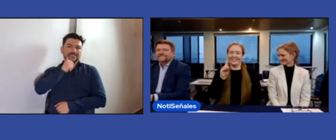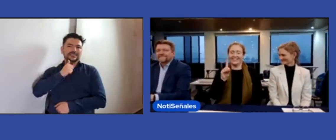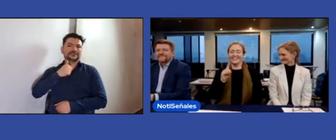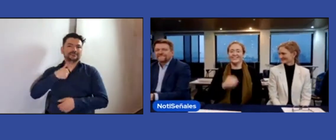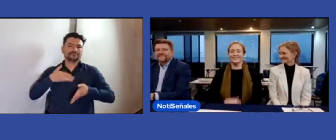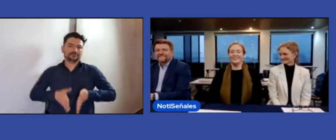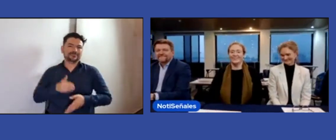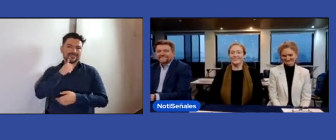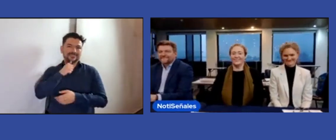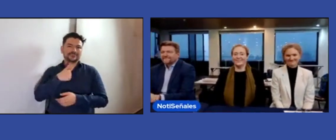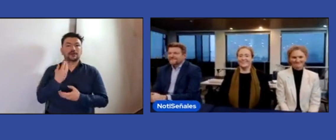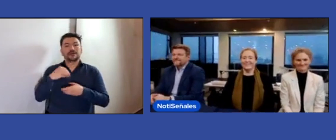Federación Mundial de Sordos.